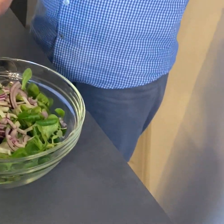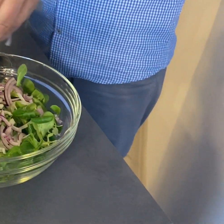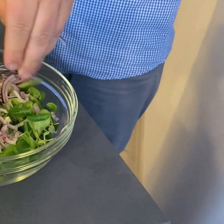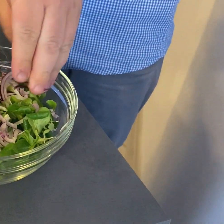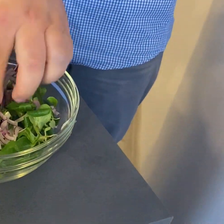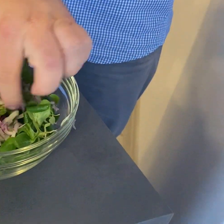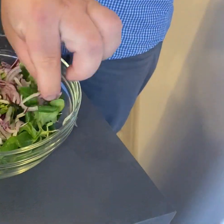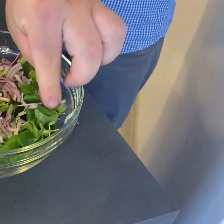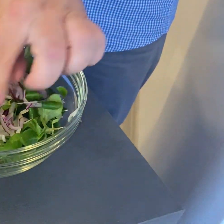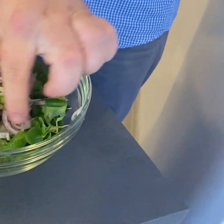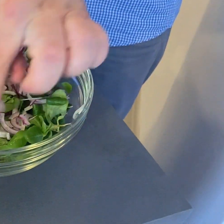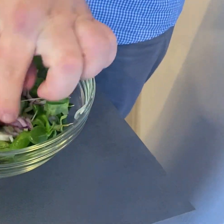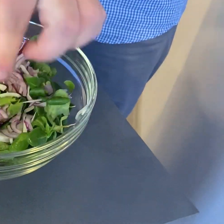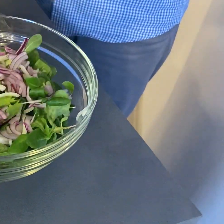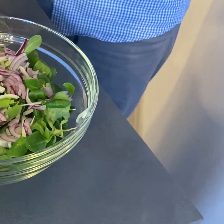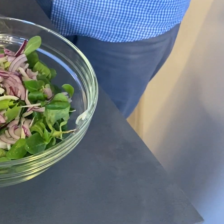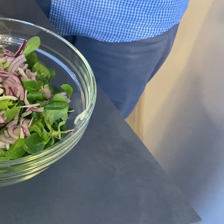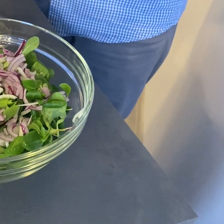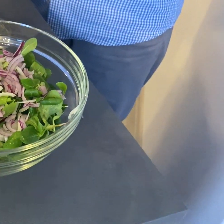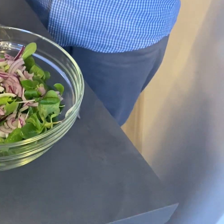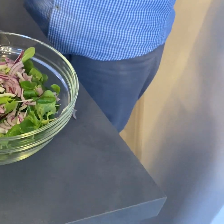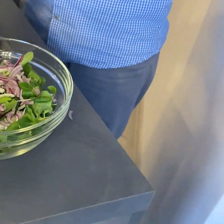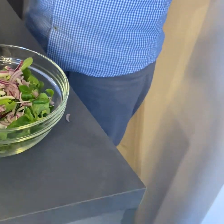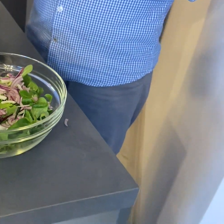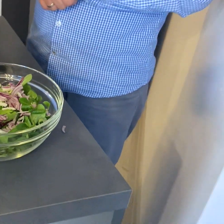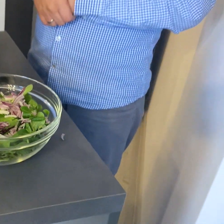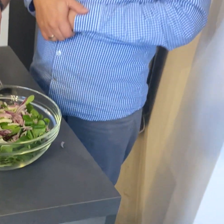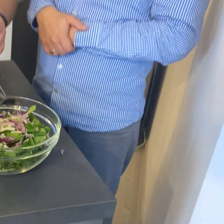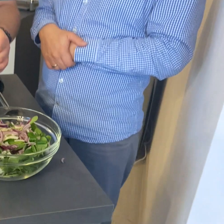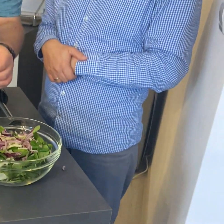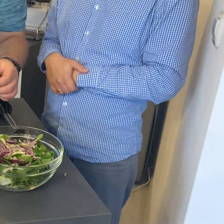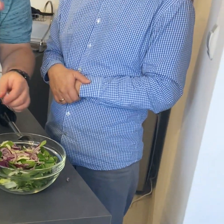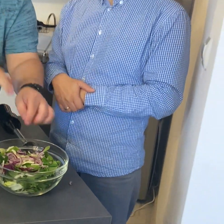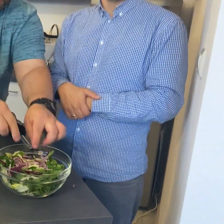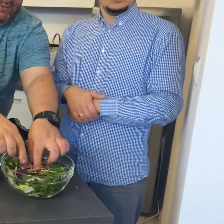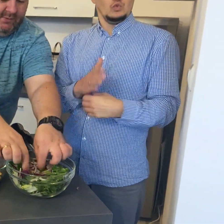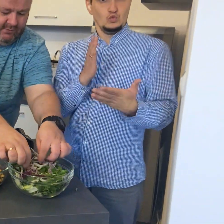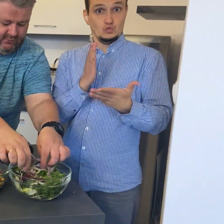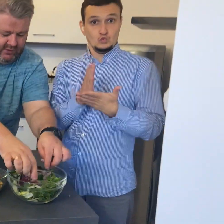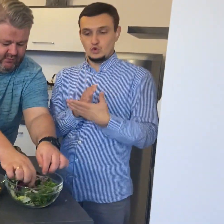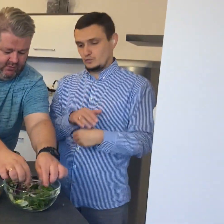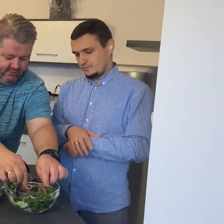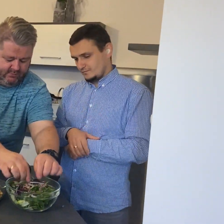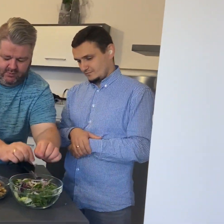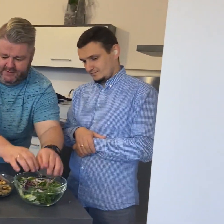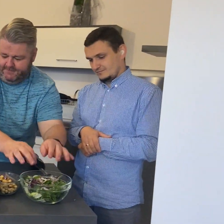Mamy już miks sałat, białą cebulę, czerwoną cebulę,